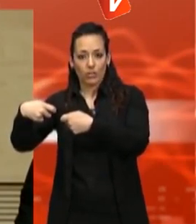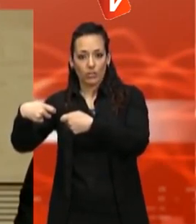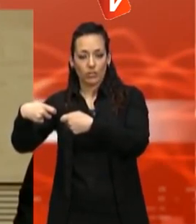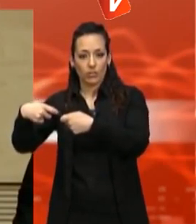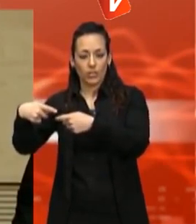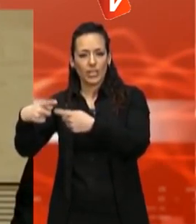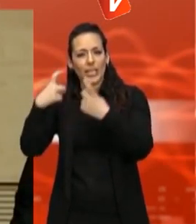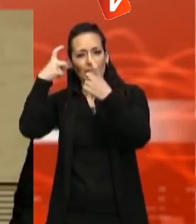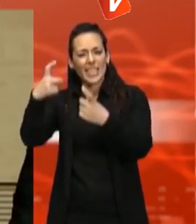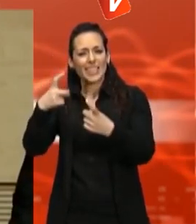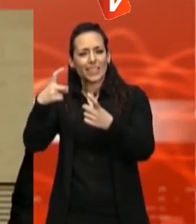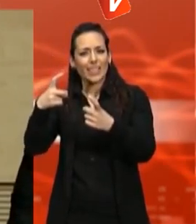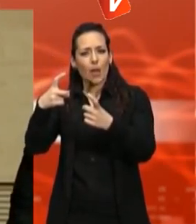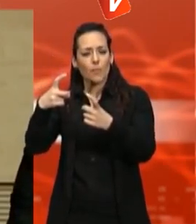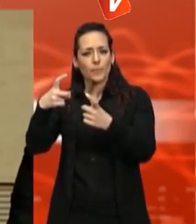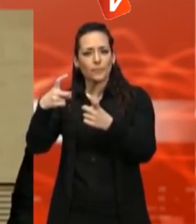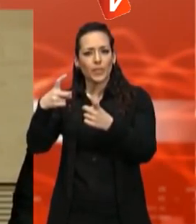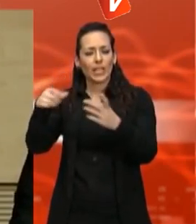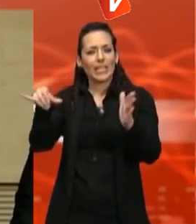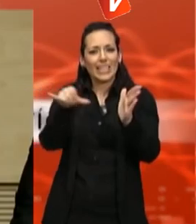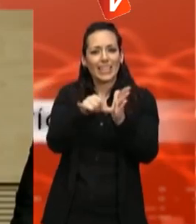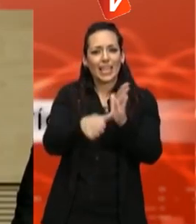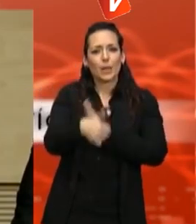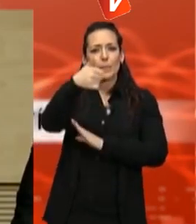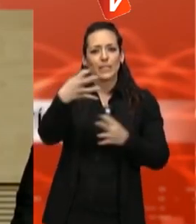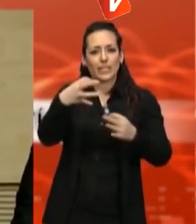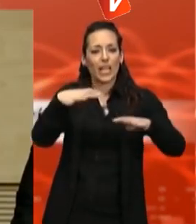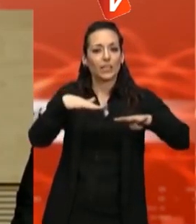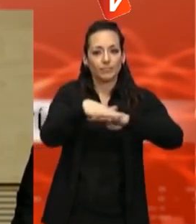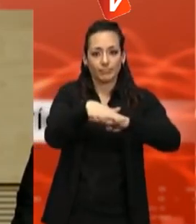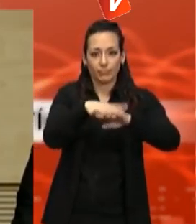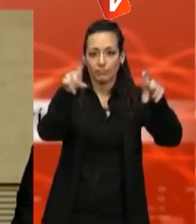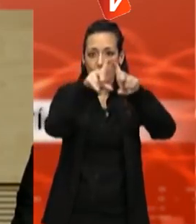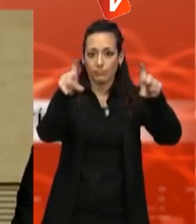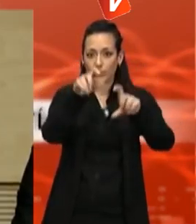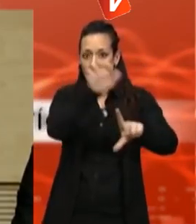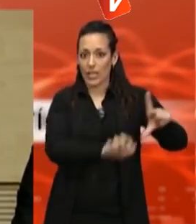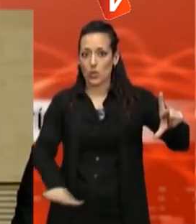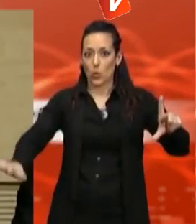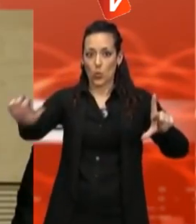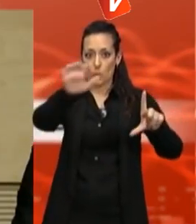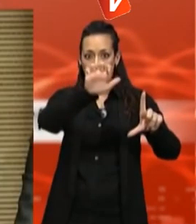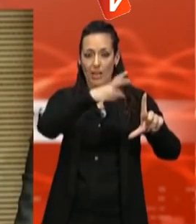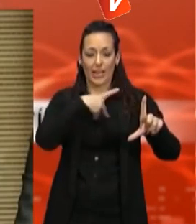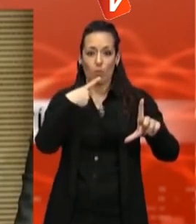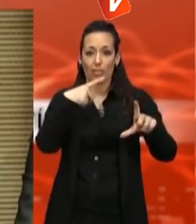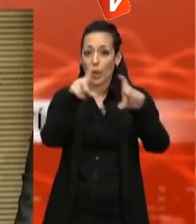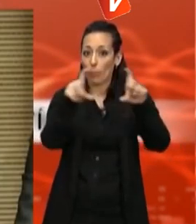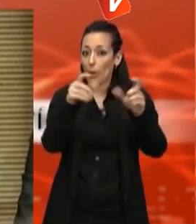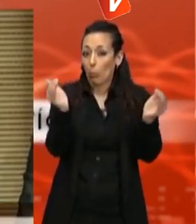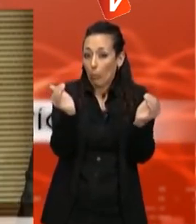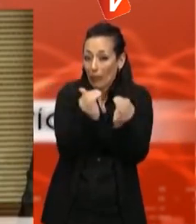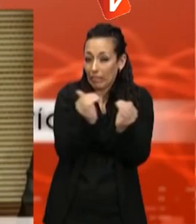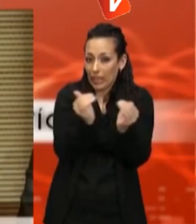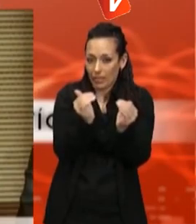empresarial que està més instal·lat a tots els països de la Unió Europea, que és l'empresa petita i molt petita. I apostem de